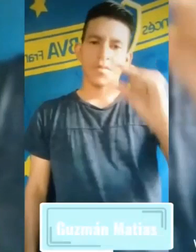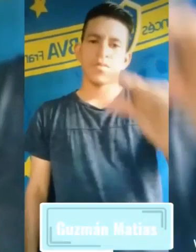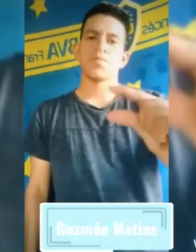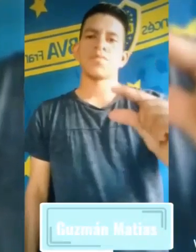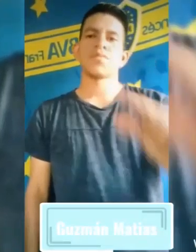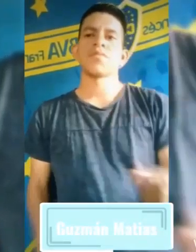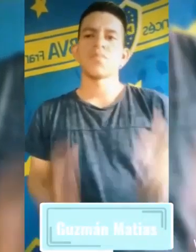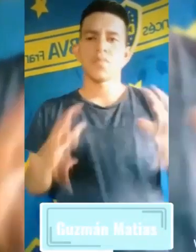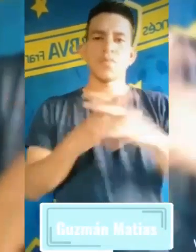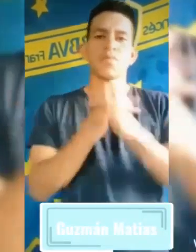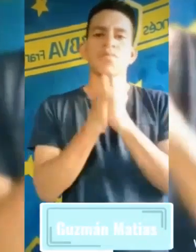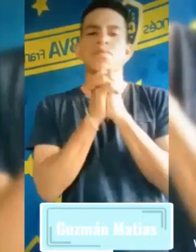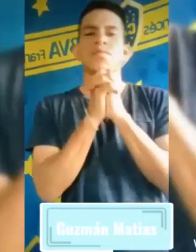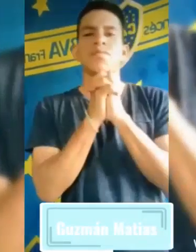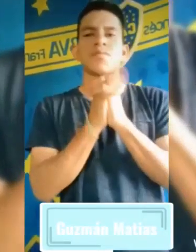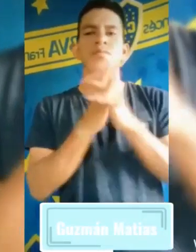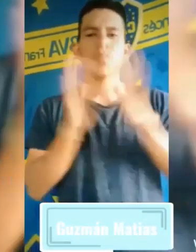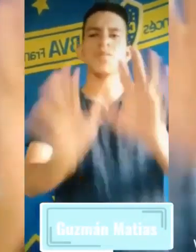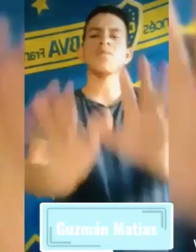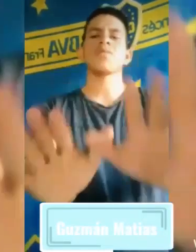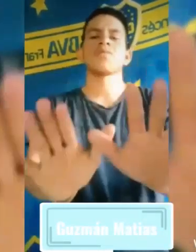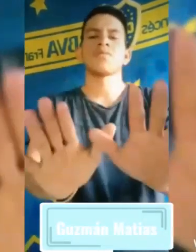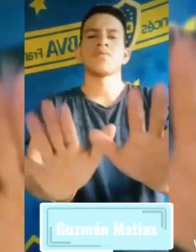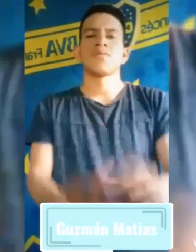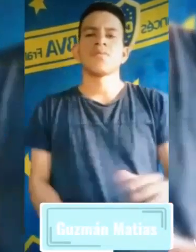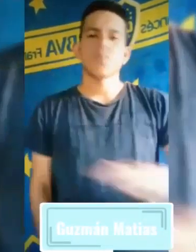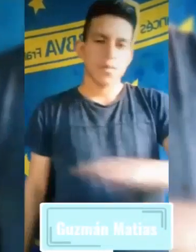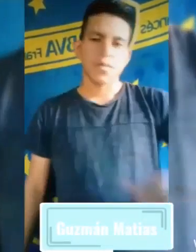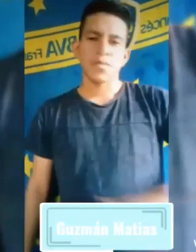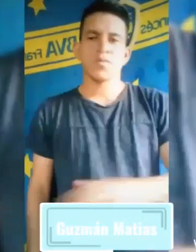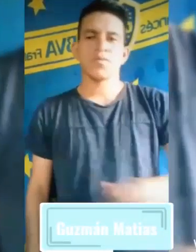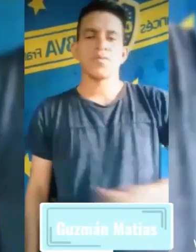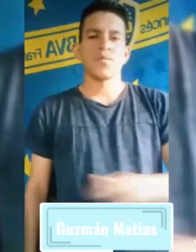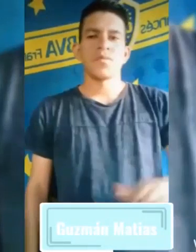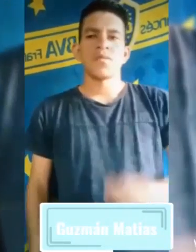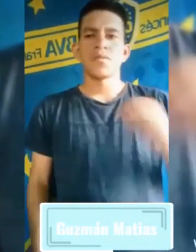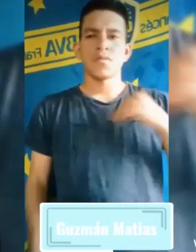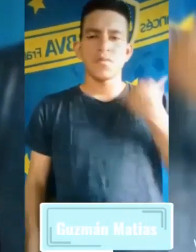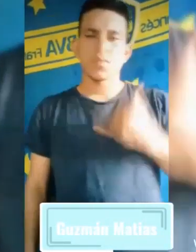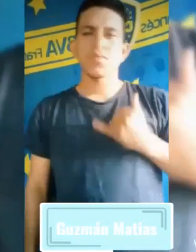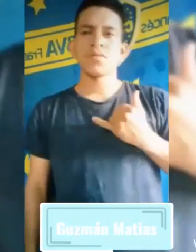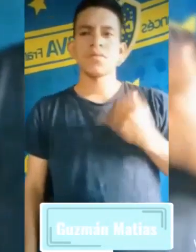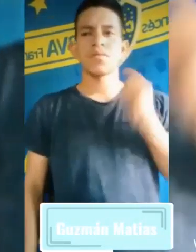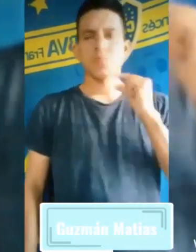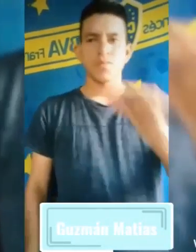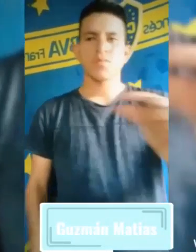unidos, empujando al mismo sitio, solo queda un poco más.